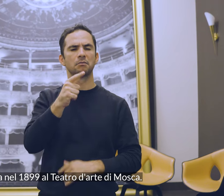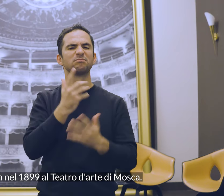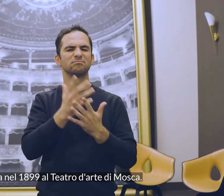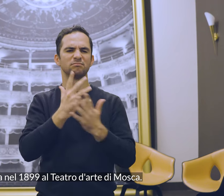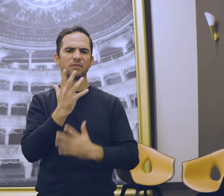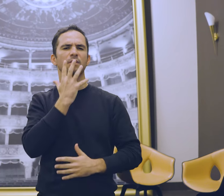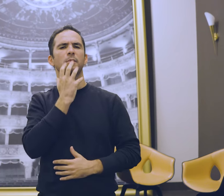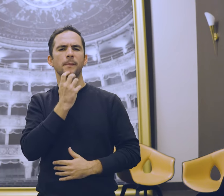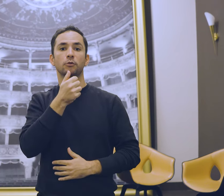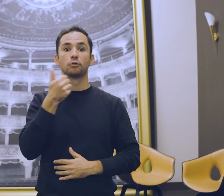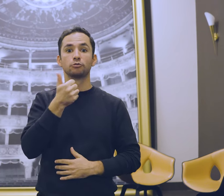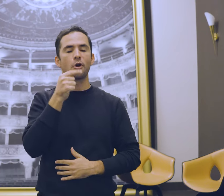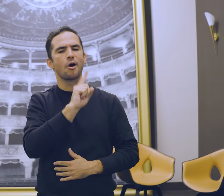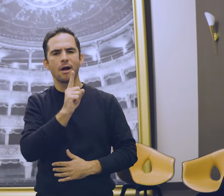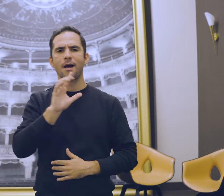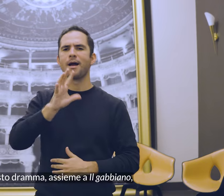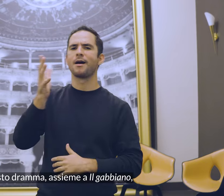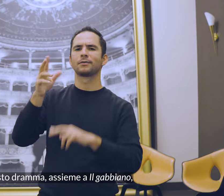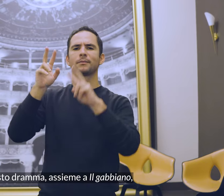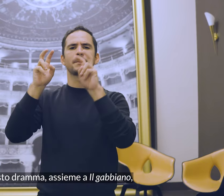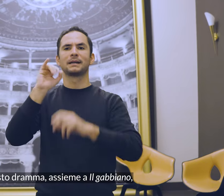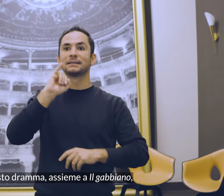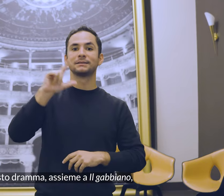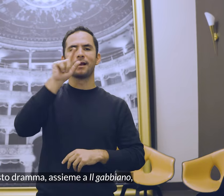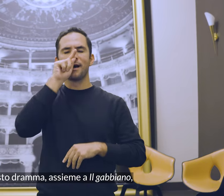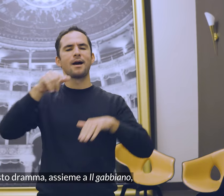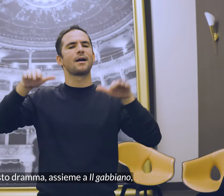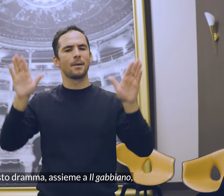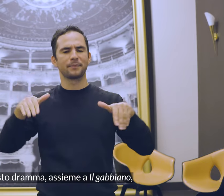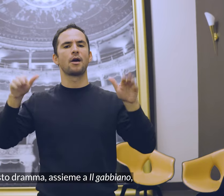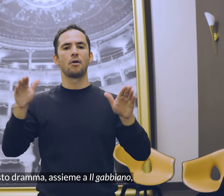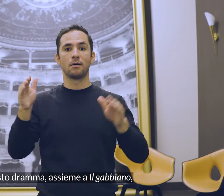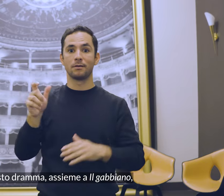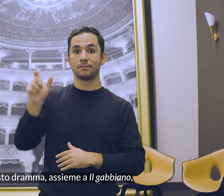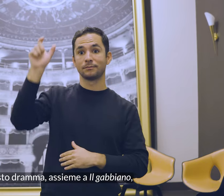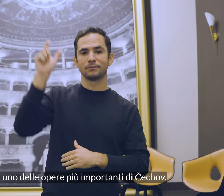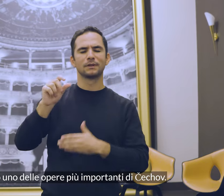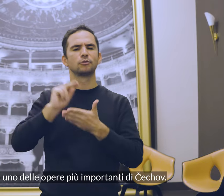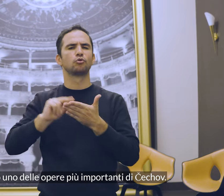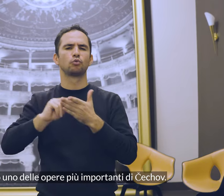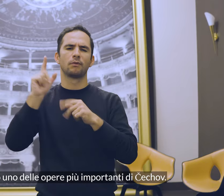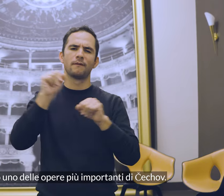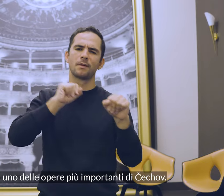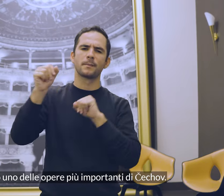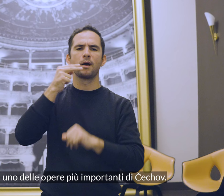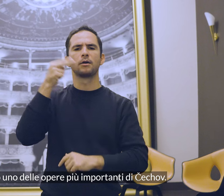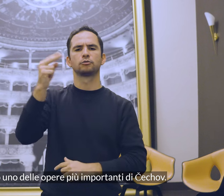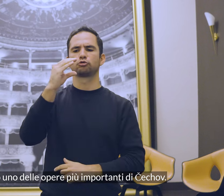Mosca. Questo dramma, assieme a Il Gabbiano, è considerato una delle